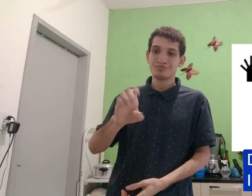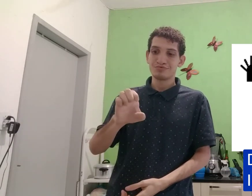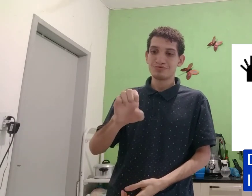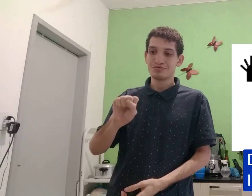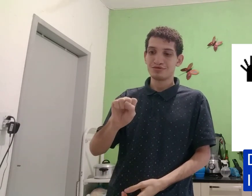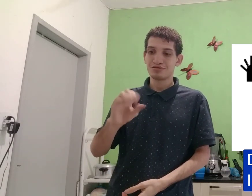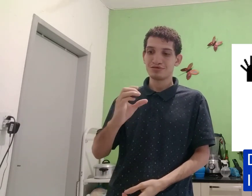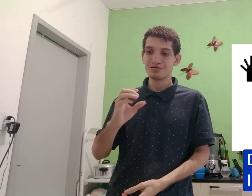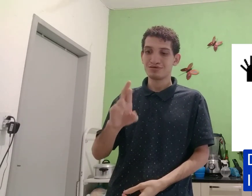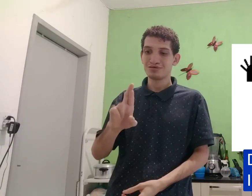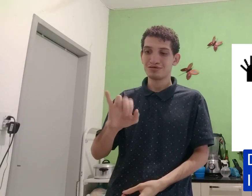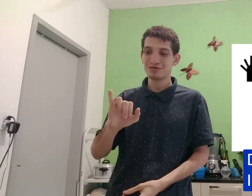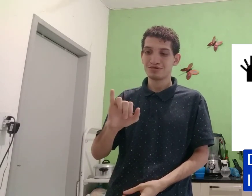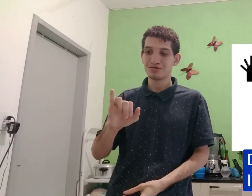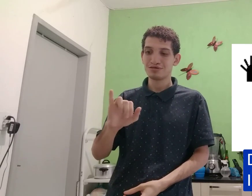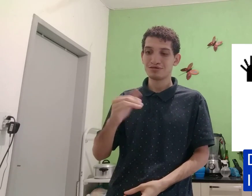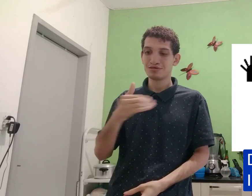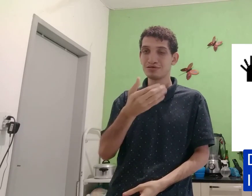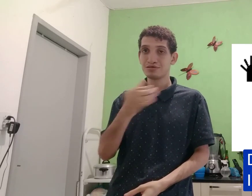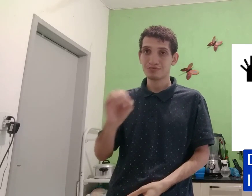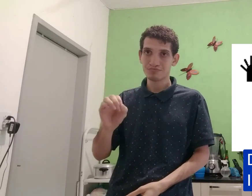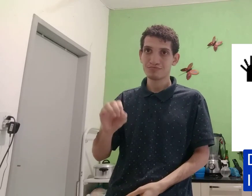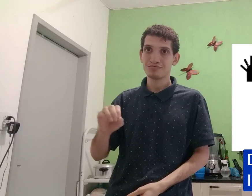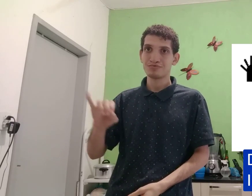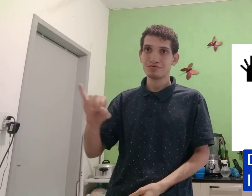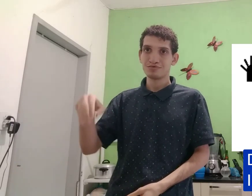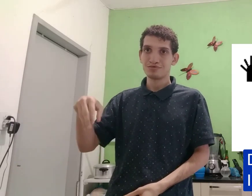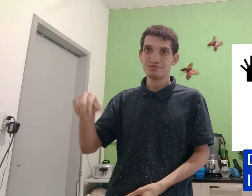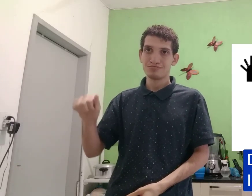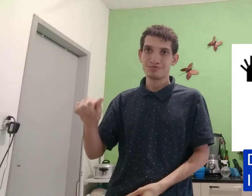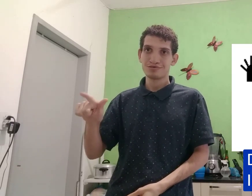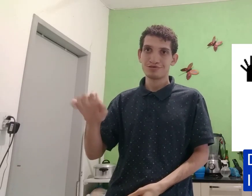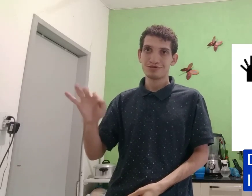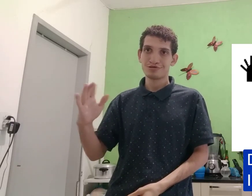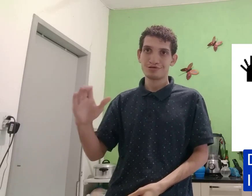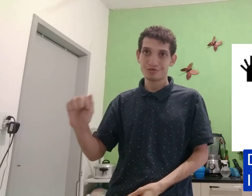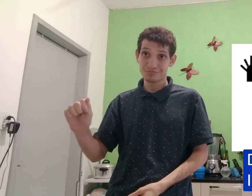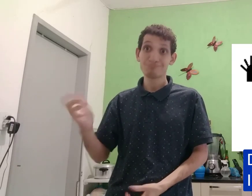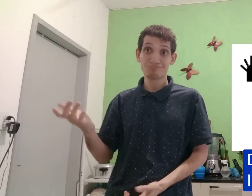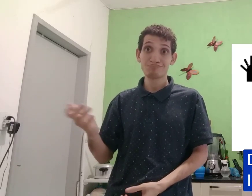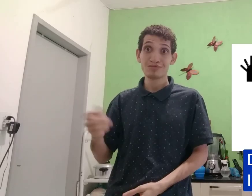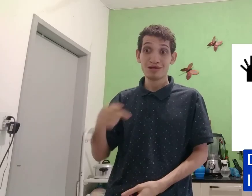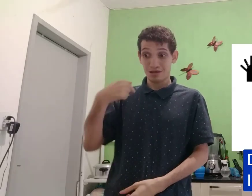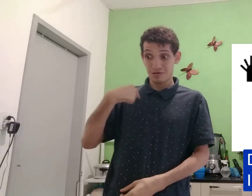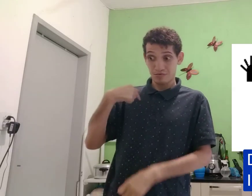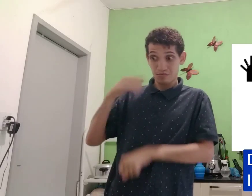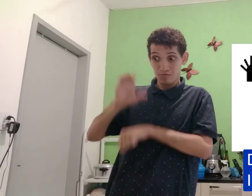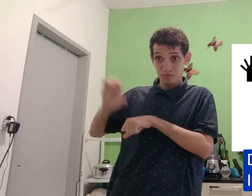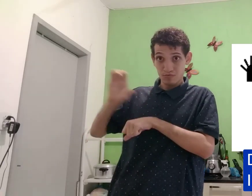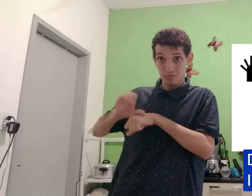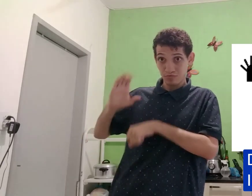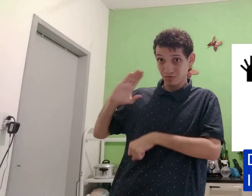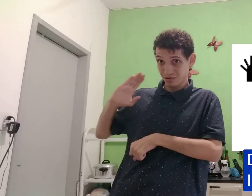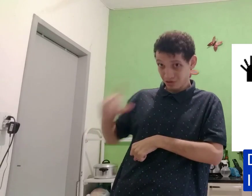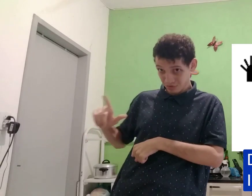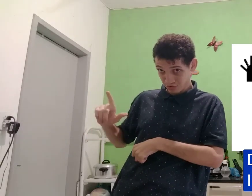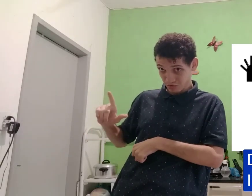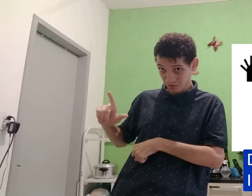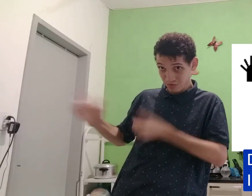descrição, imagética. Então, eu uso